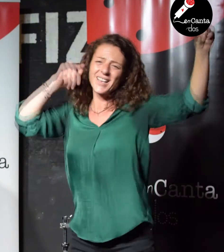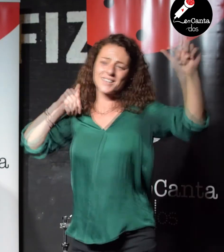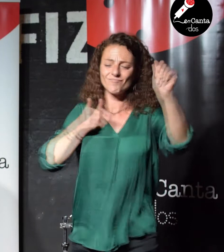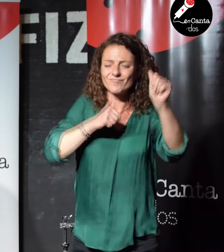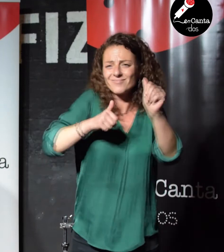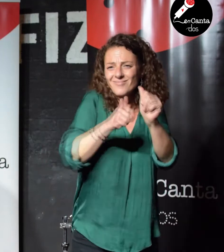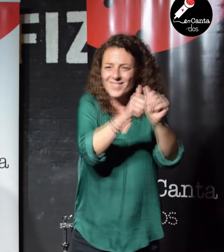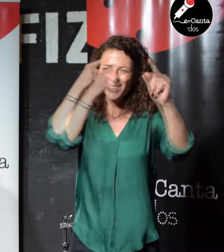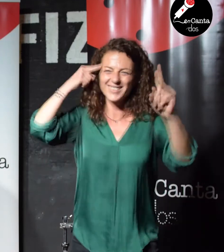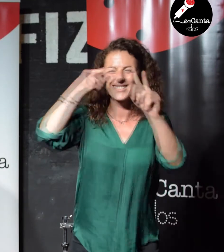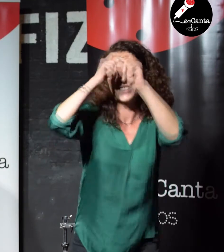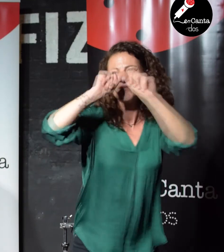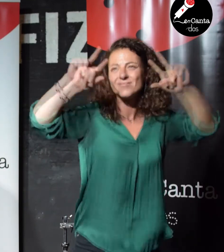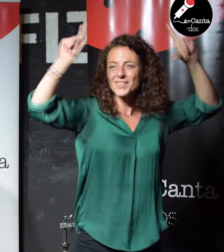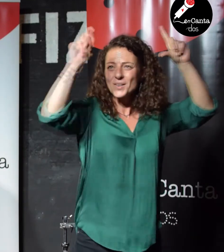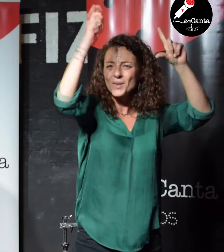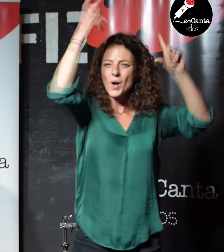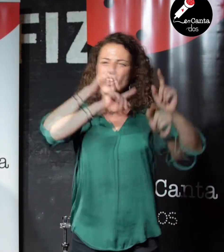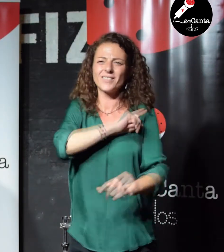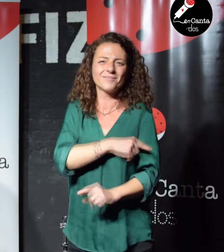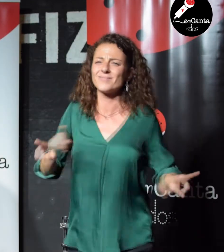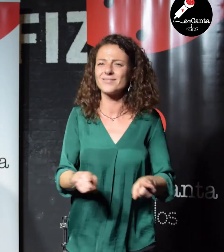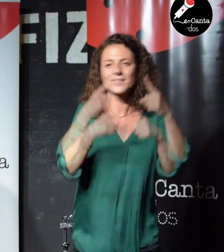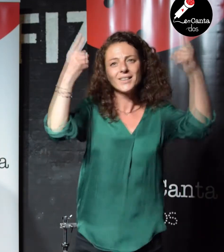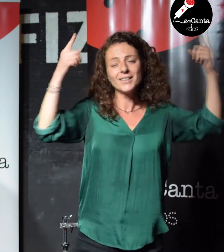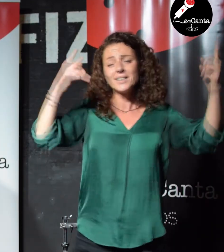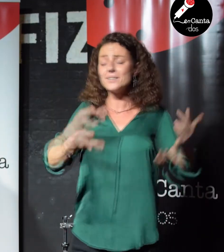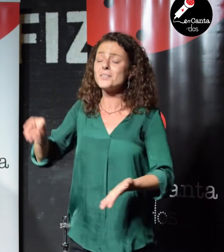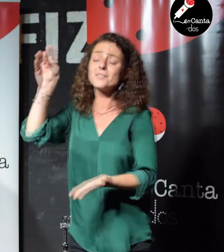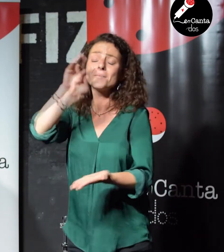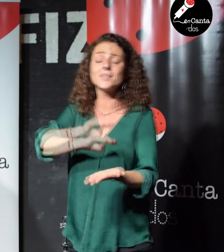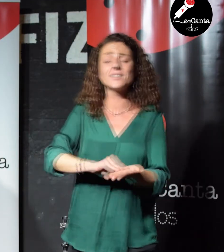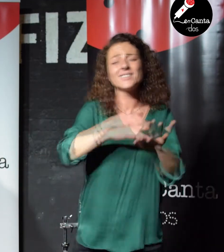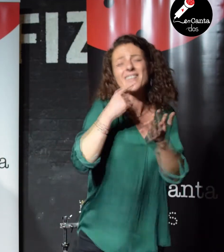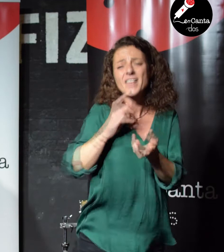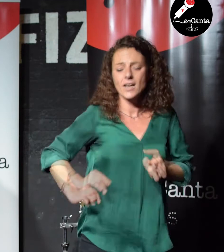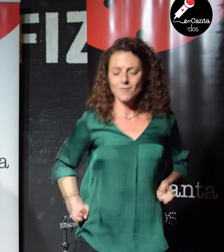cada riesgo y volver a viva la enredadera